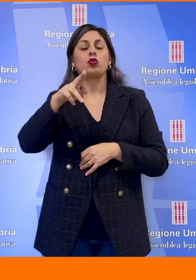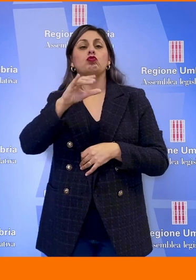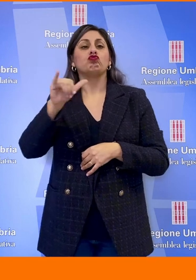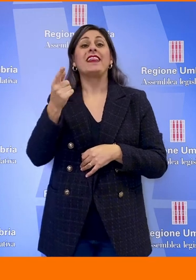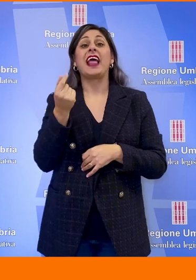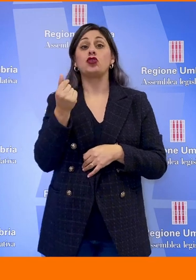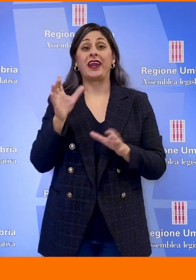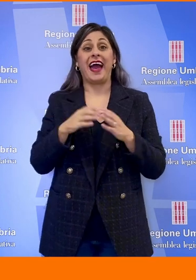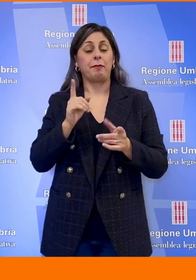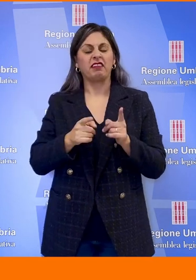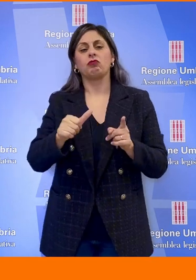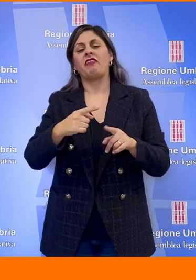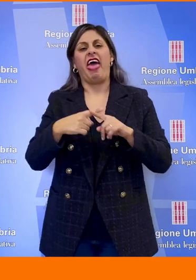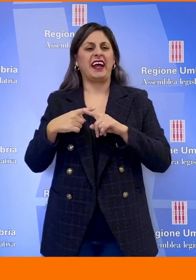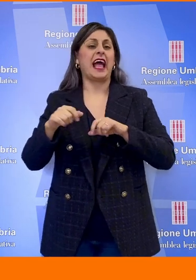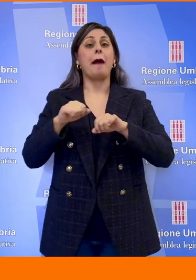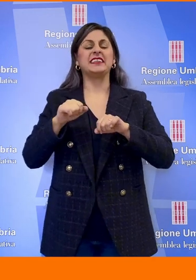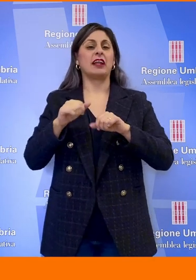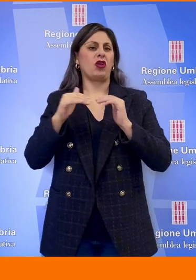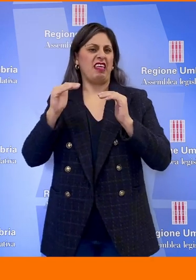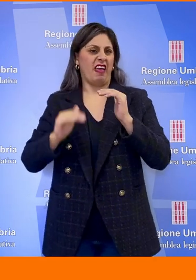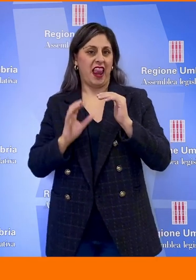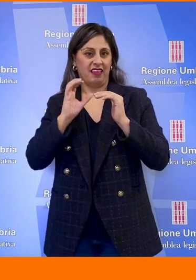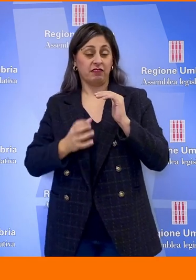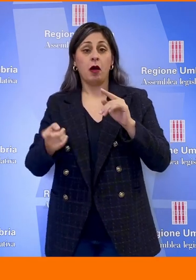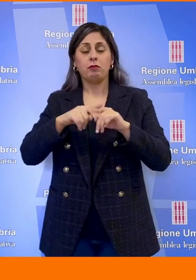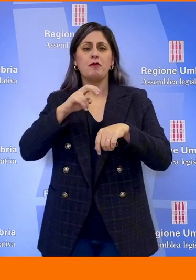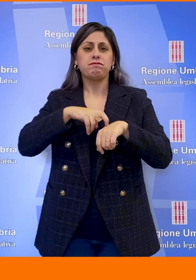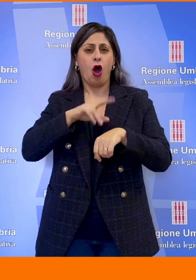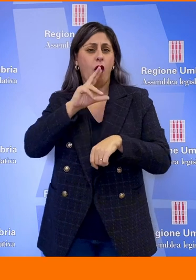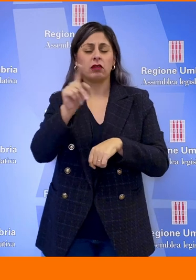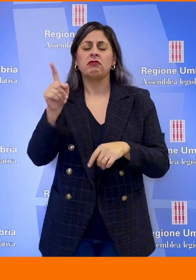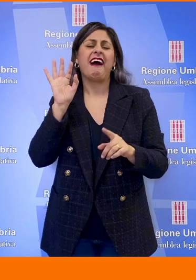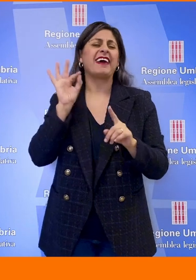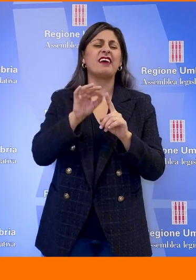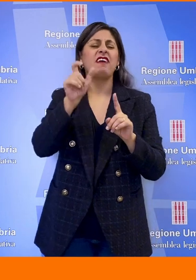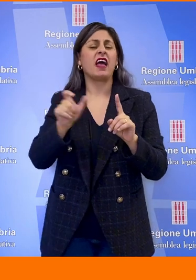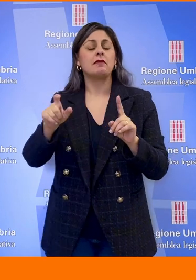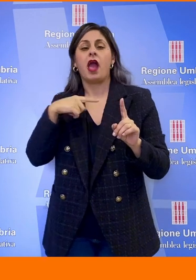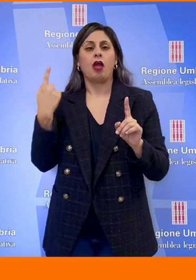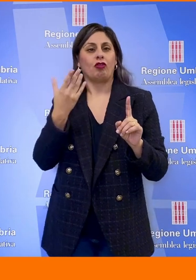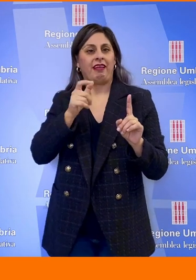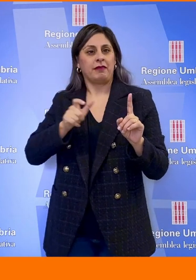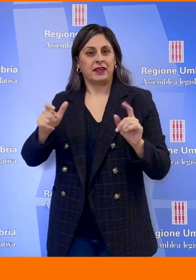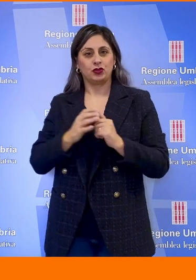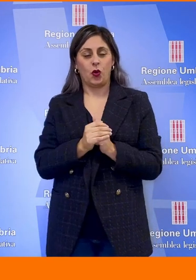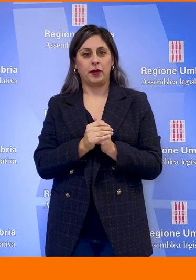amministratore a più livelli e, come ha sottolineato Tommaso Bori, punto di riferimento per molti di noi. Le priorità sono